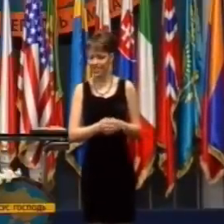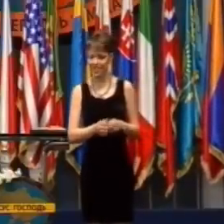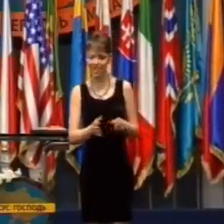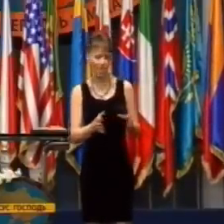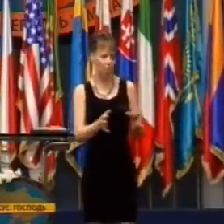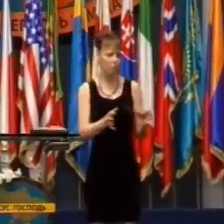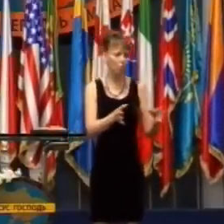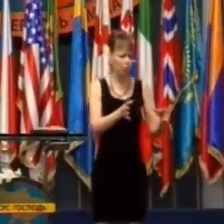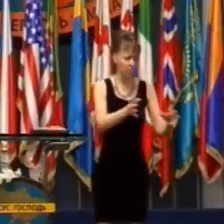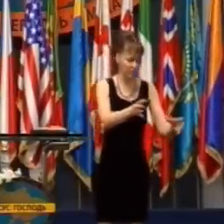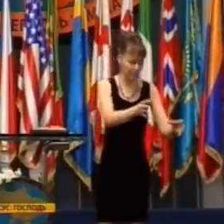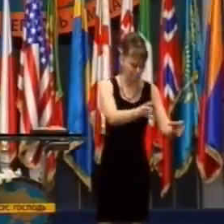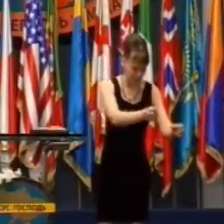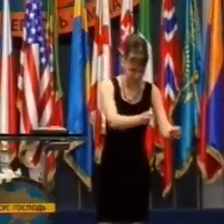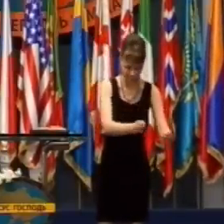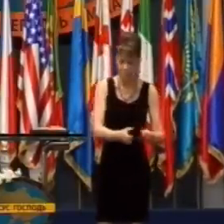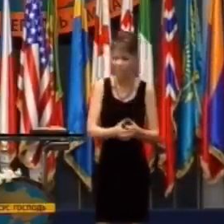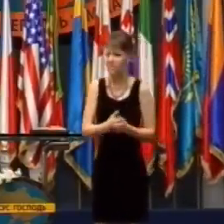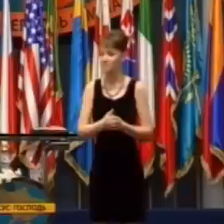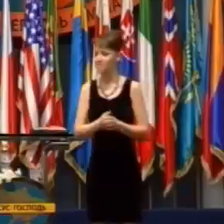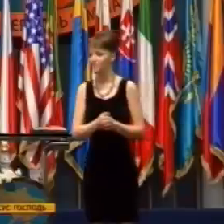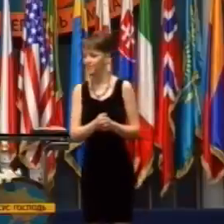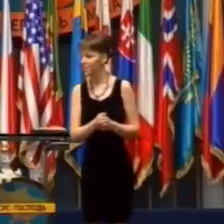Ak nemôžu dostať vás,